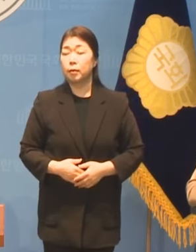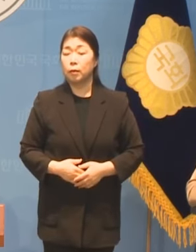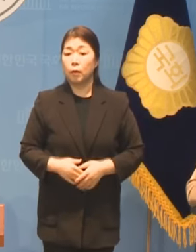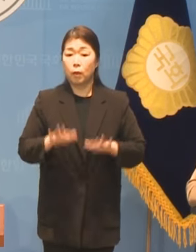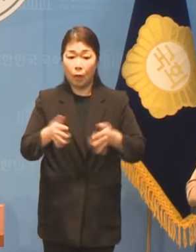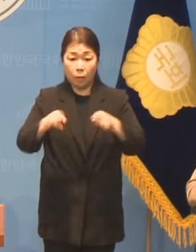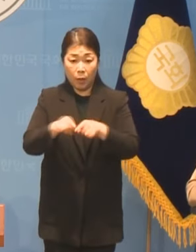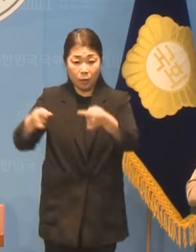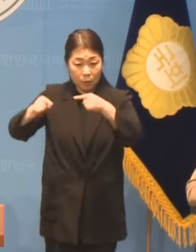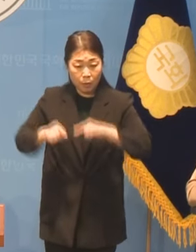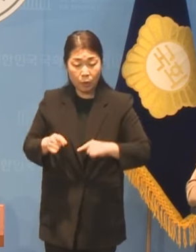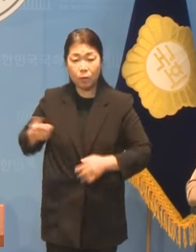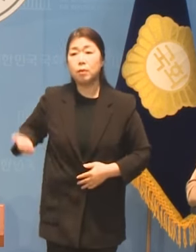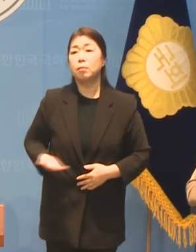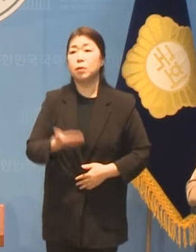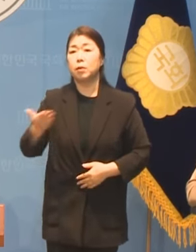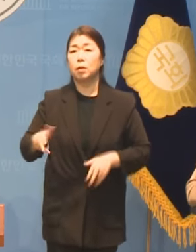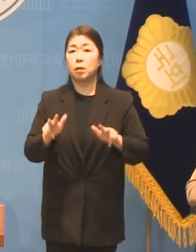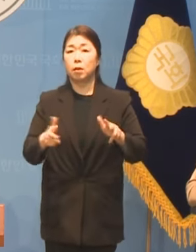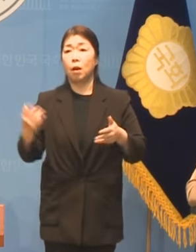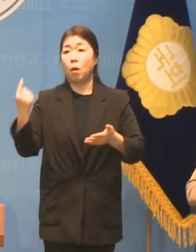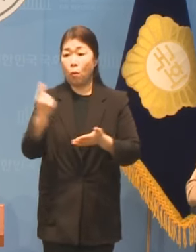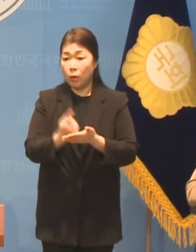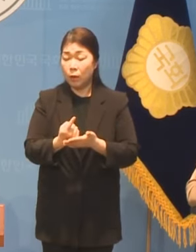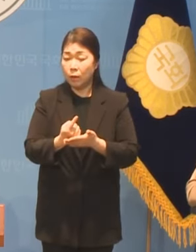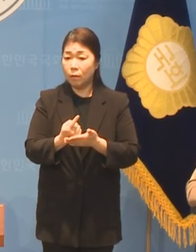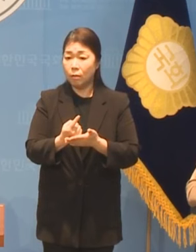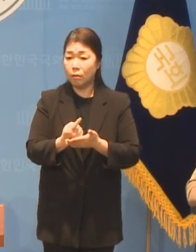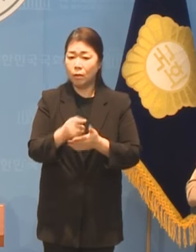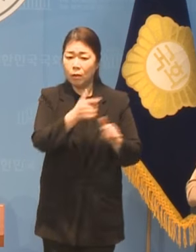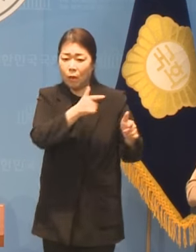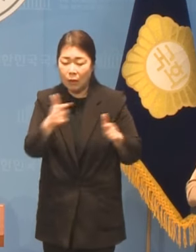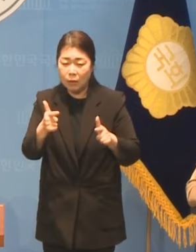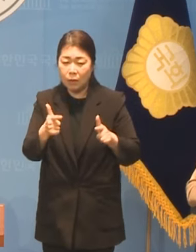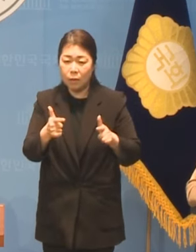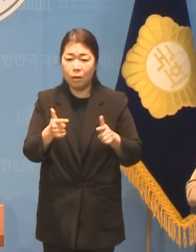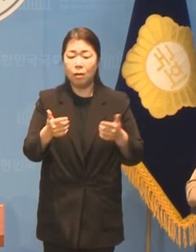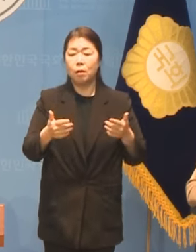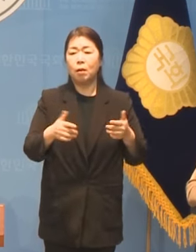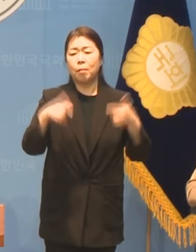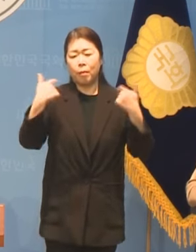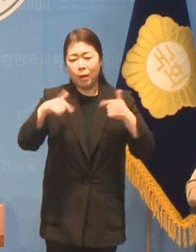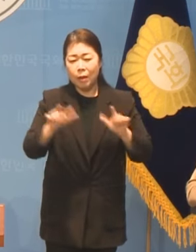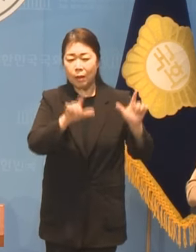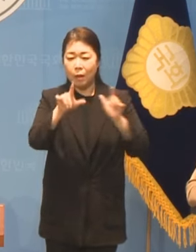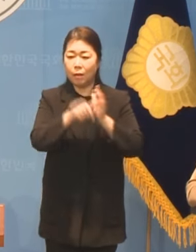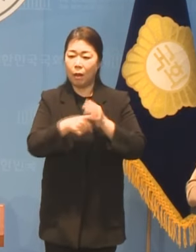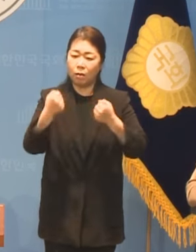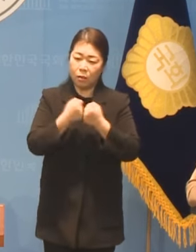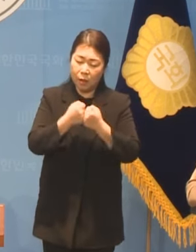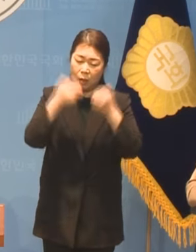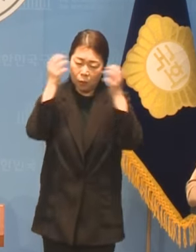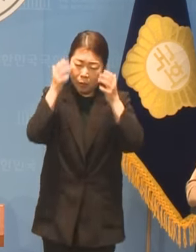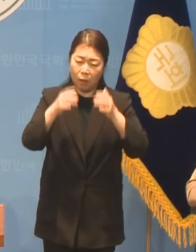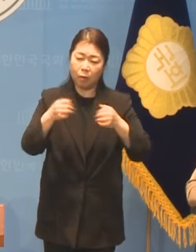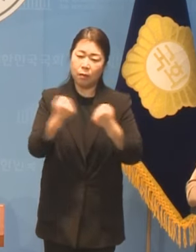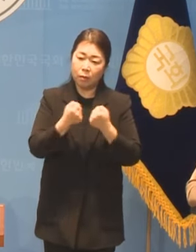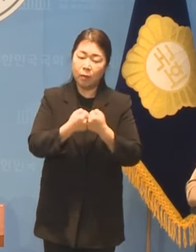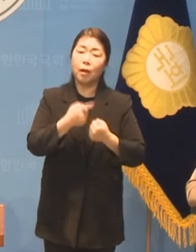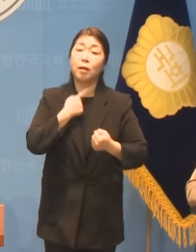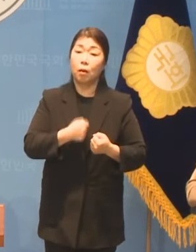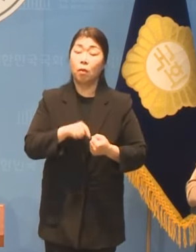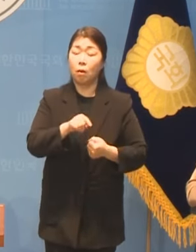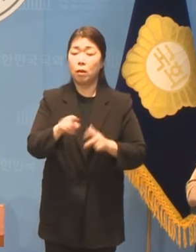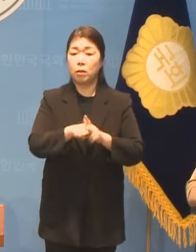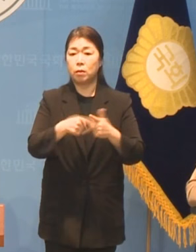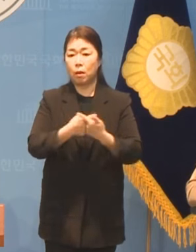장애인 동지들이 오늘 이 자리에 함께하기까지 크고 작은 일상의 전쟁을 치르며 오셨다는 것을 알아주시면 감사하겠습니다